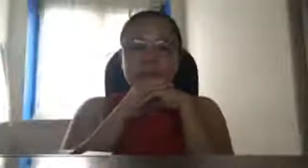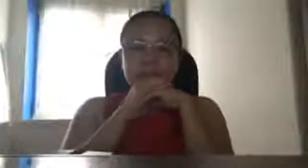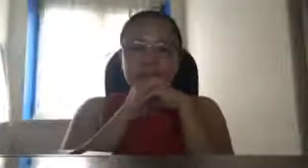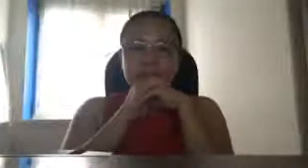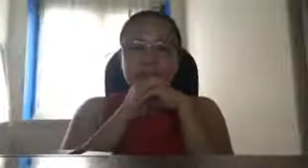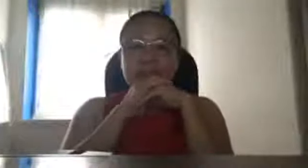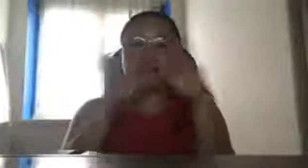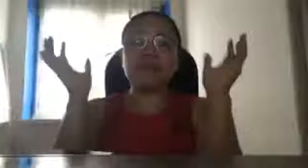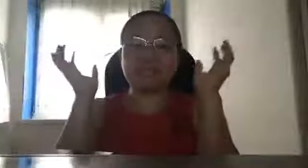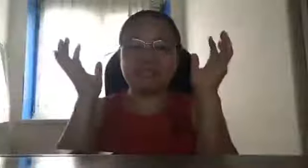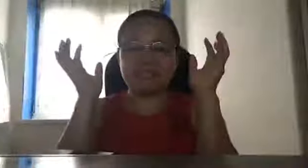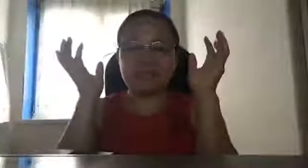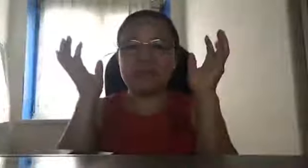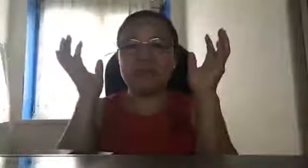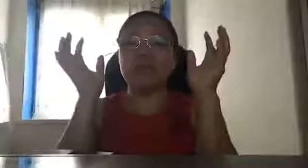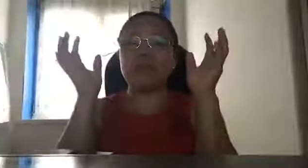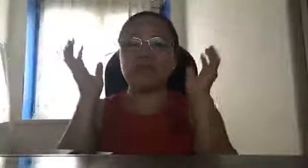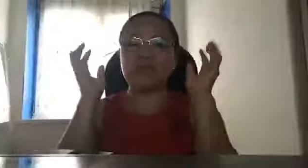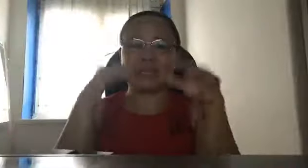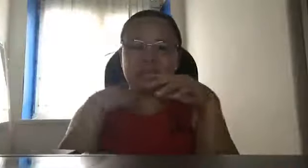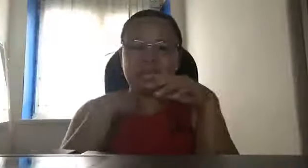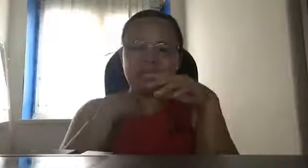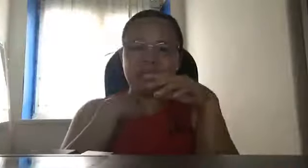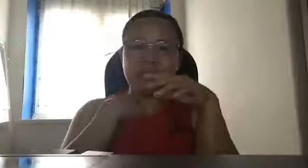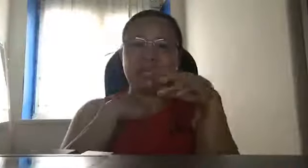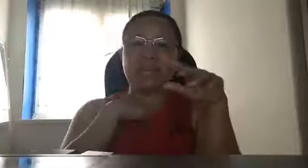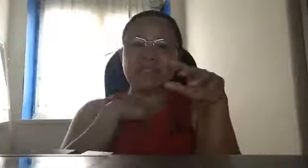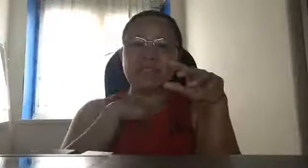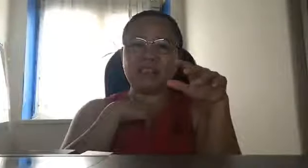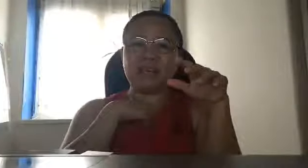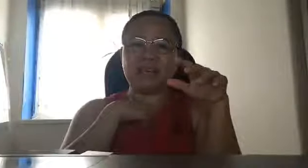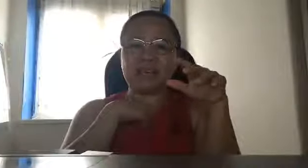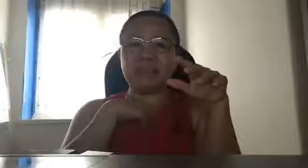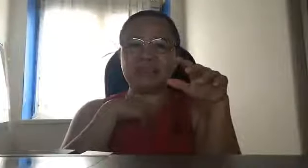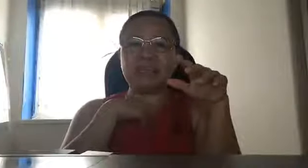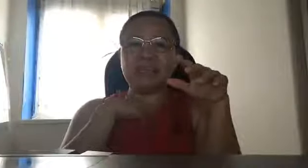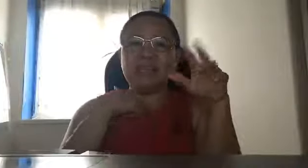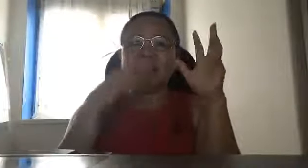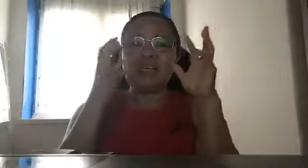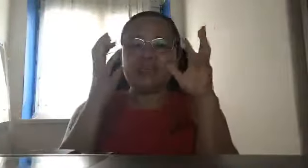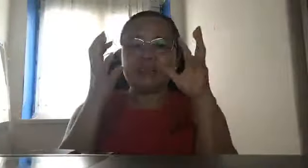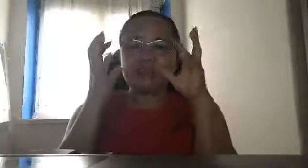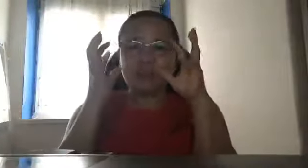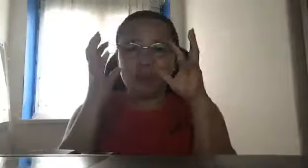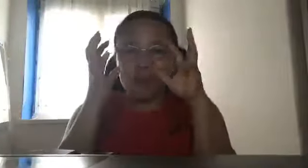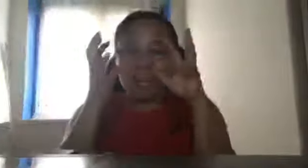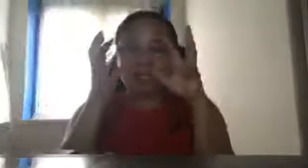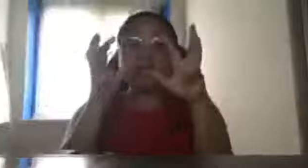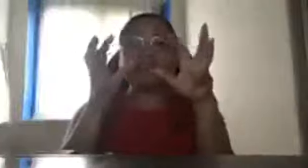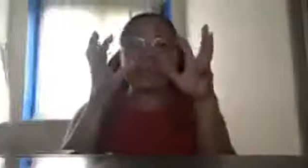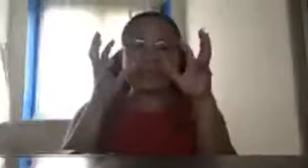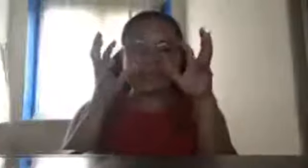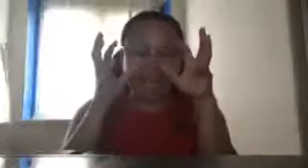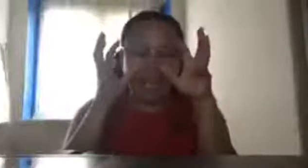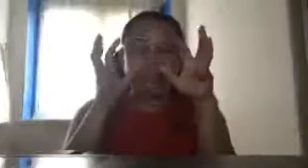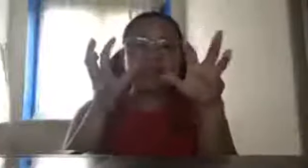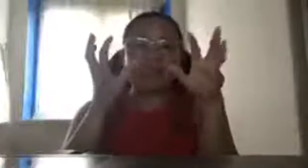hindi hindi ko naman sinasabi na mga inutil ang mga sundalo natin or ano kulang lang talaga tayo ng